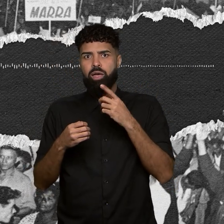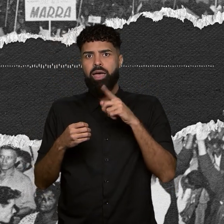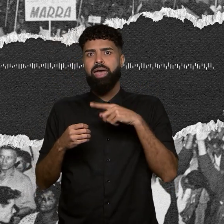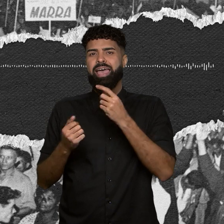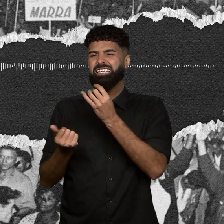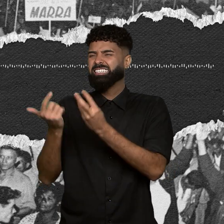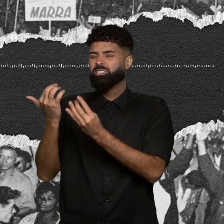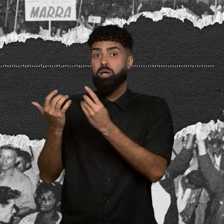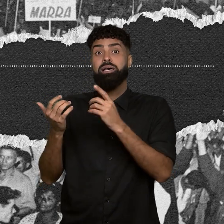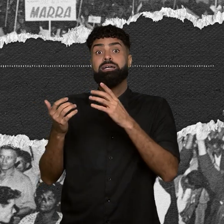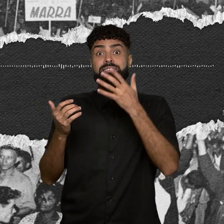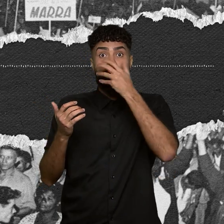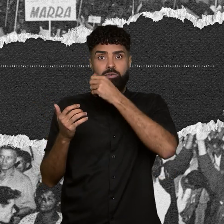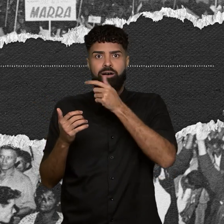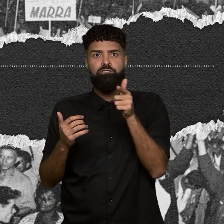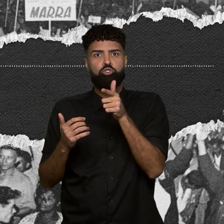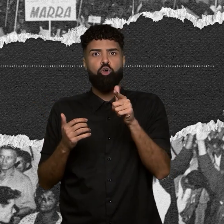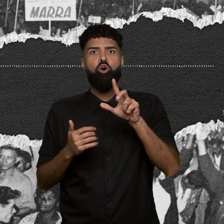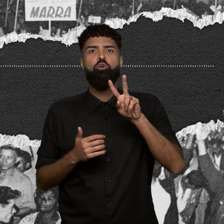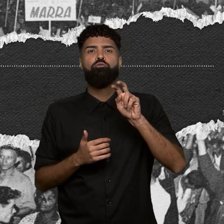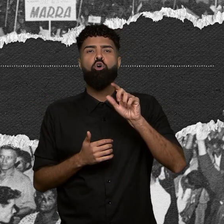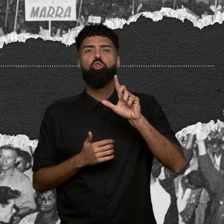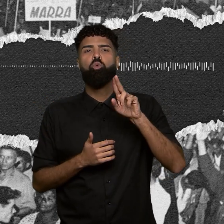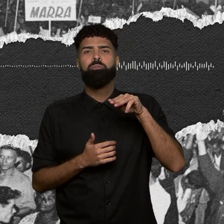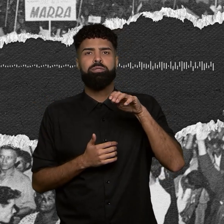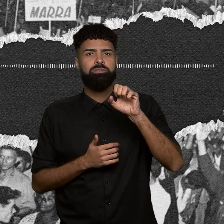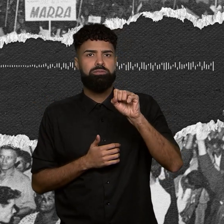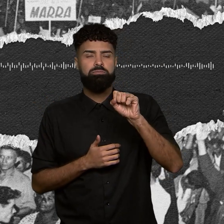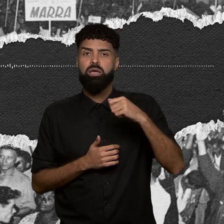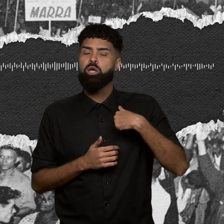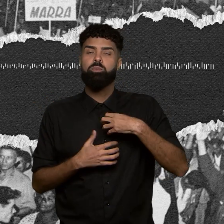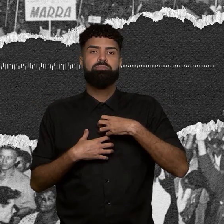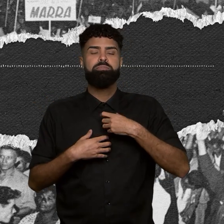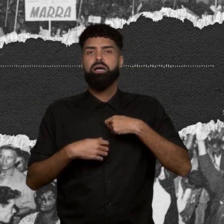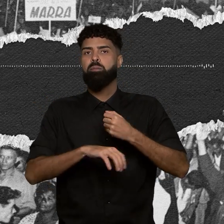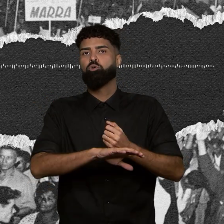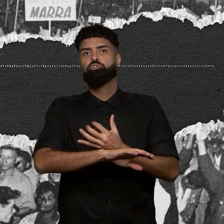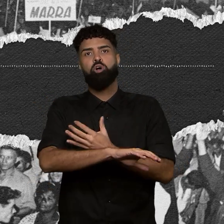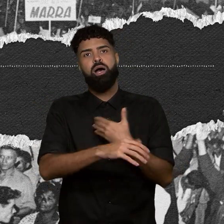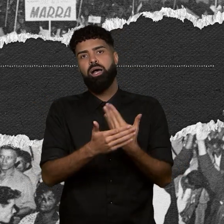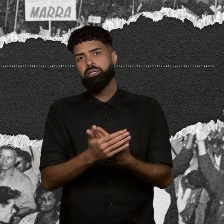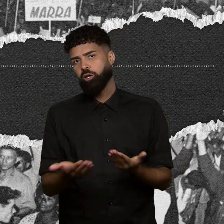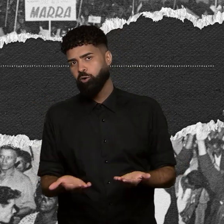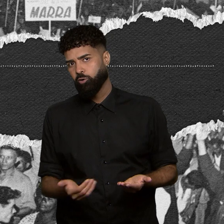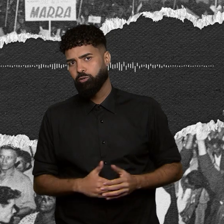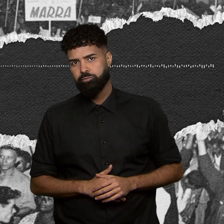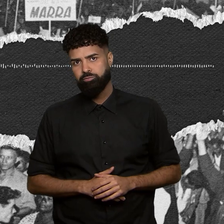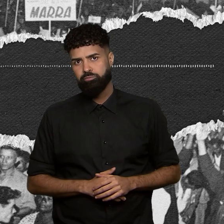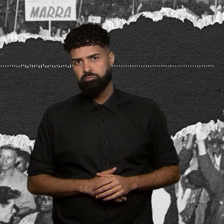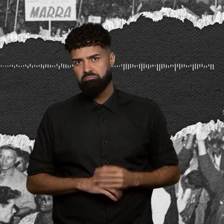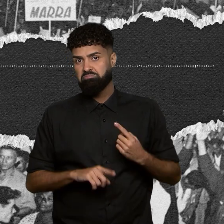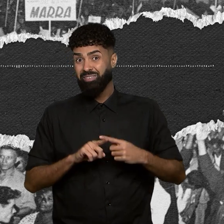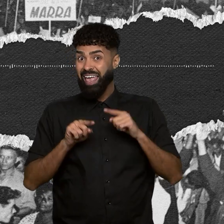22 volumes, eu me emociono até hoje, porque é disso que se trata, cara.